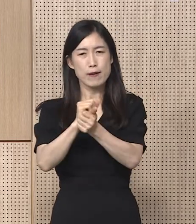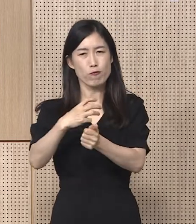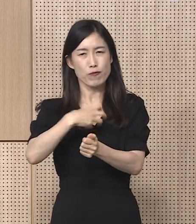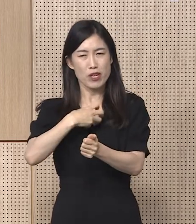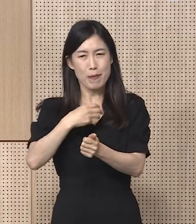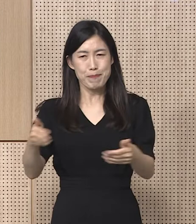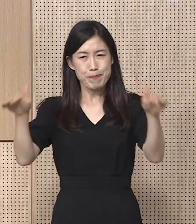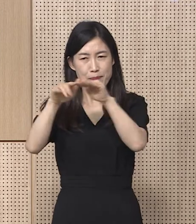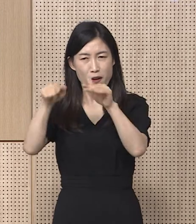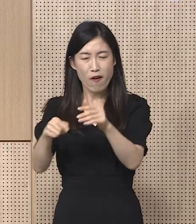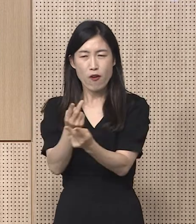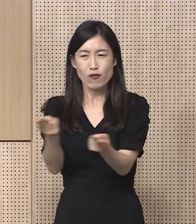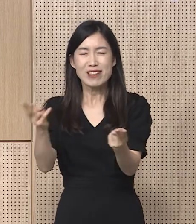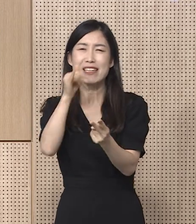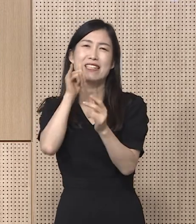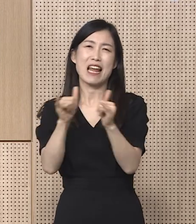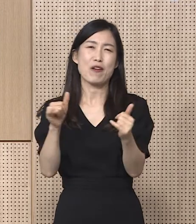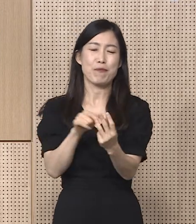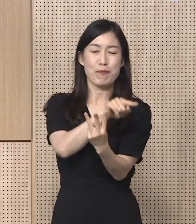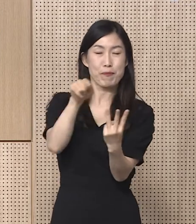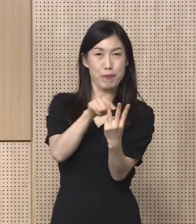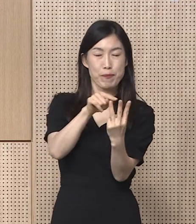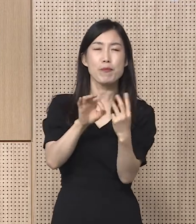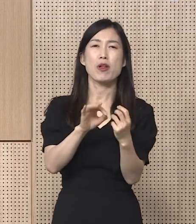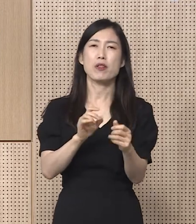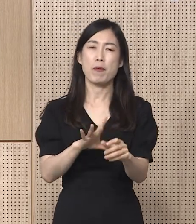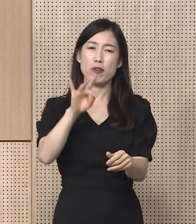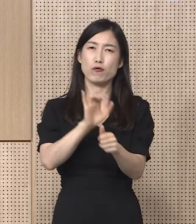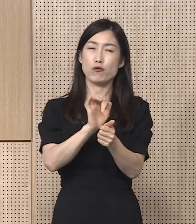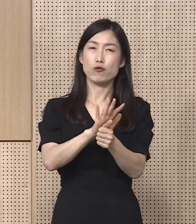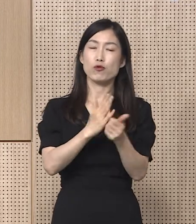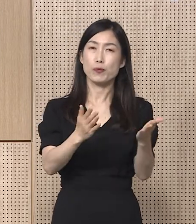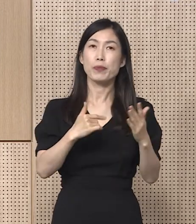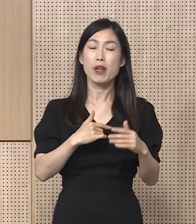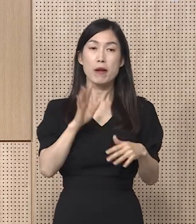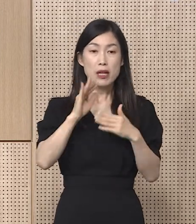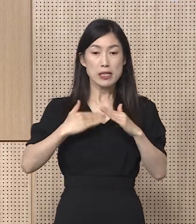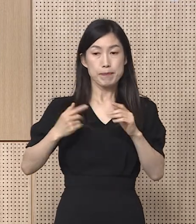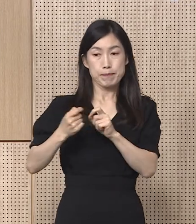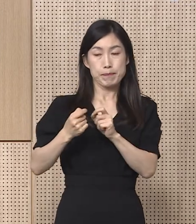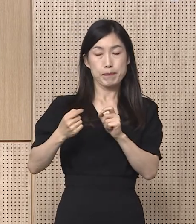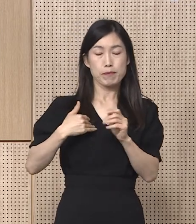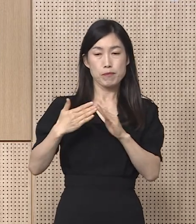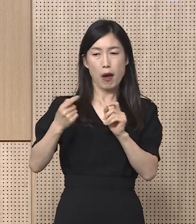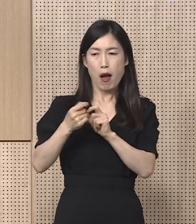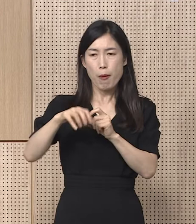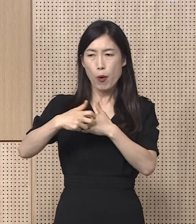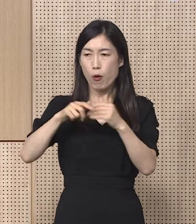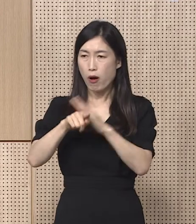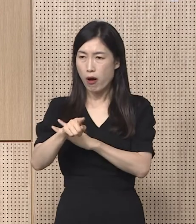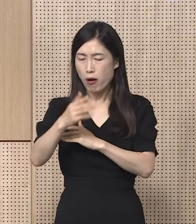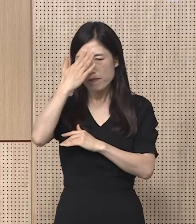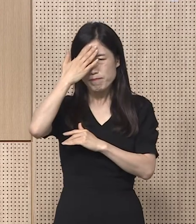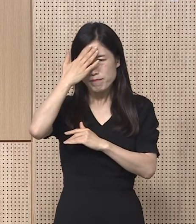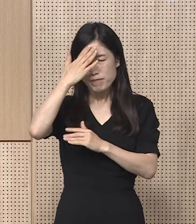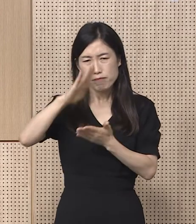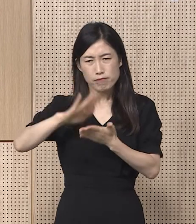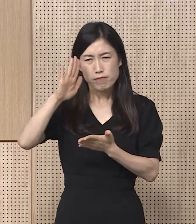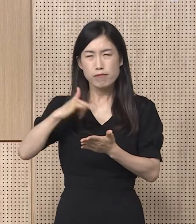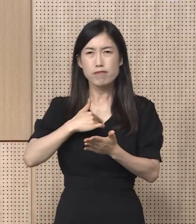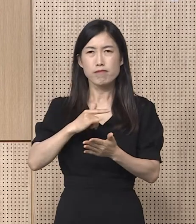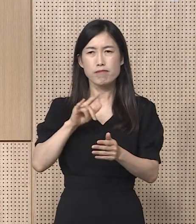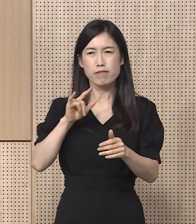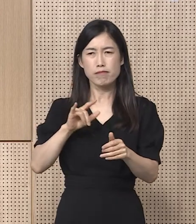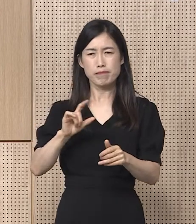입소자입니다. 지역사회 교주 고위험군은 동네 의료기관 방문 시 양성 판정 후 발열 등 증상이 있는